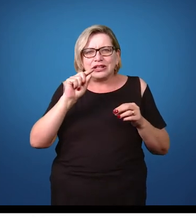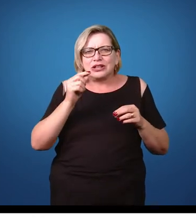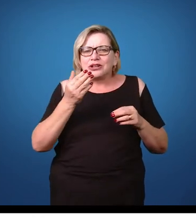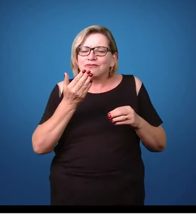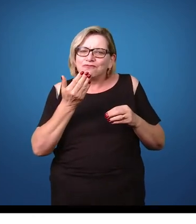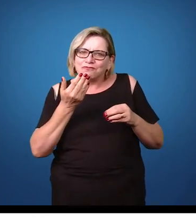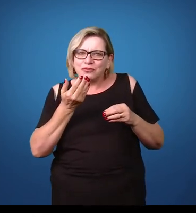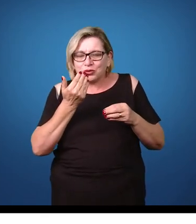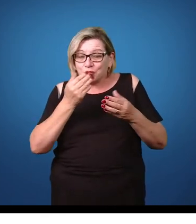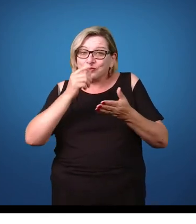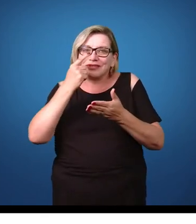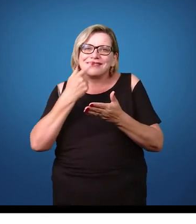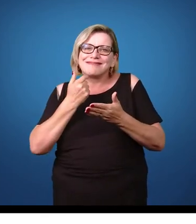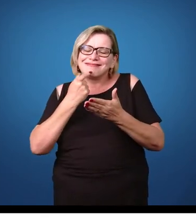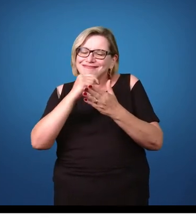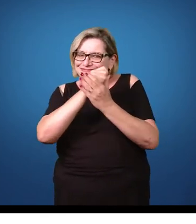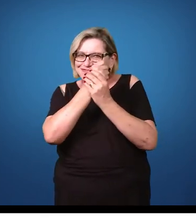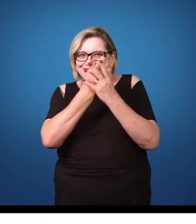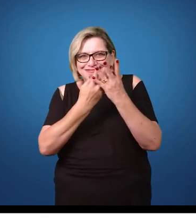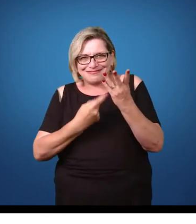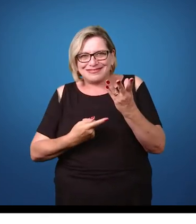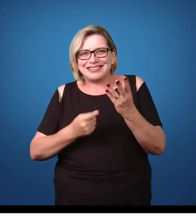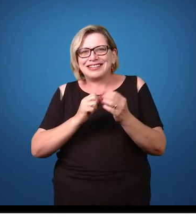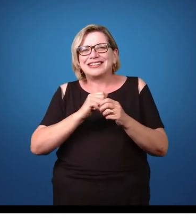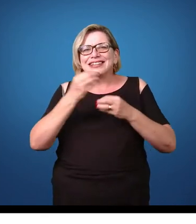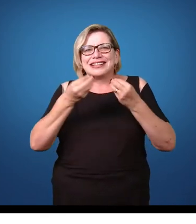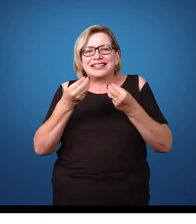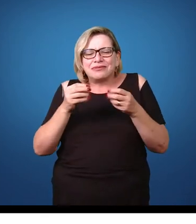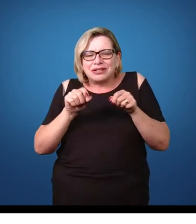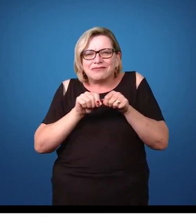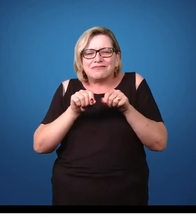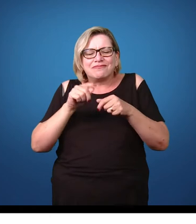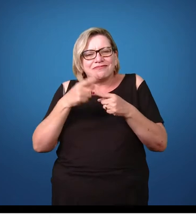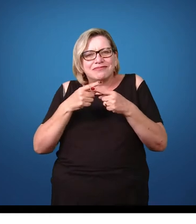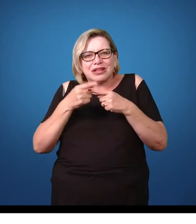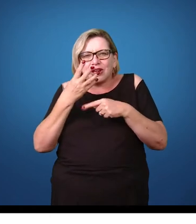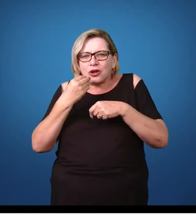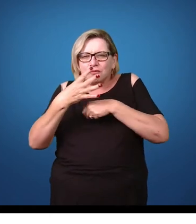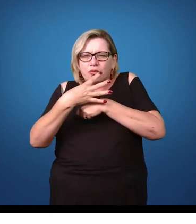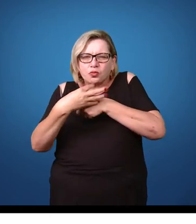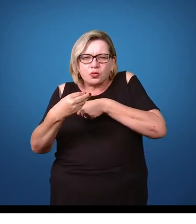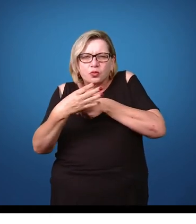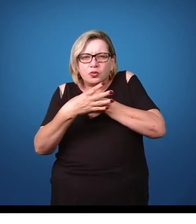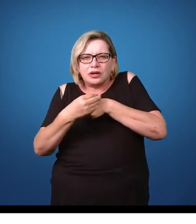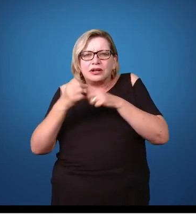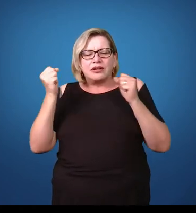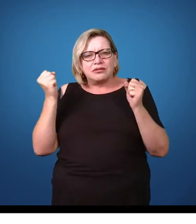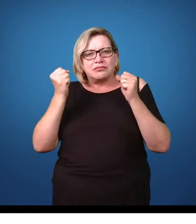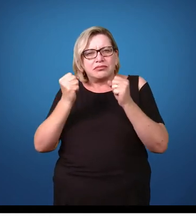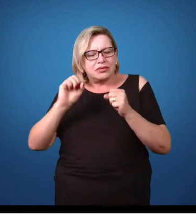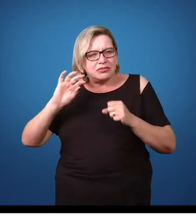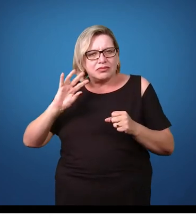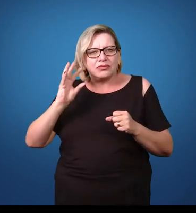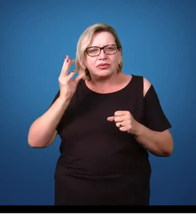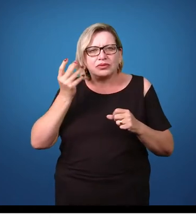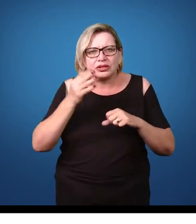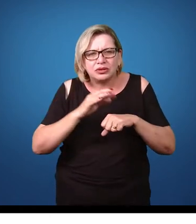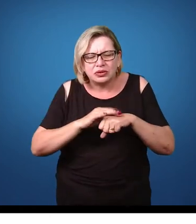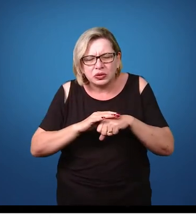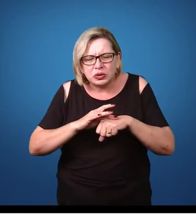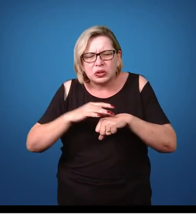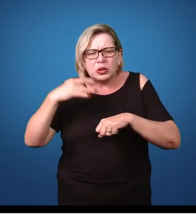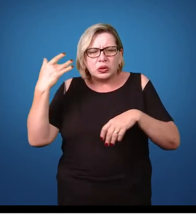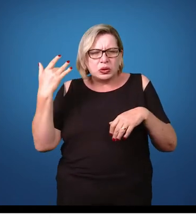se alimentam do sangue do hospedeiro e o fato de estar se alimentando do sangue do hospedeiro pode causar algumas